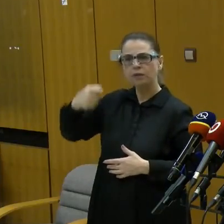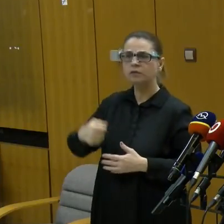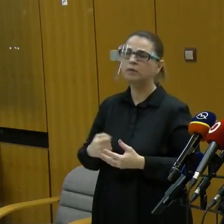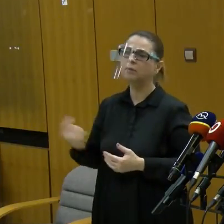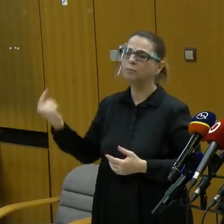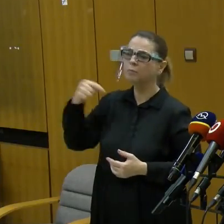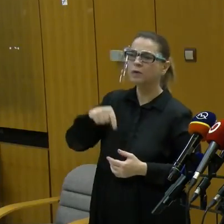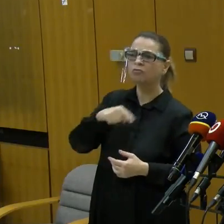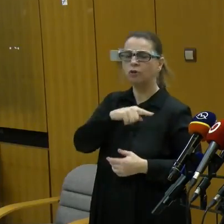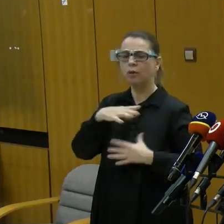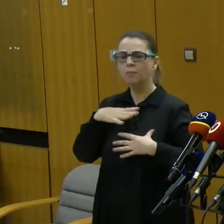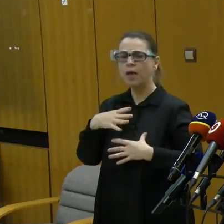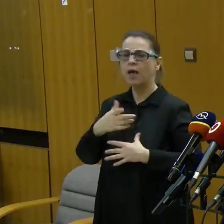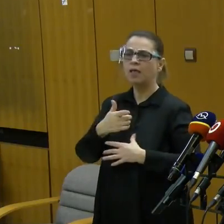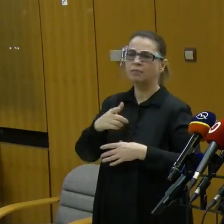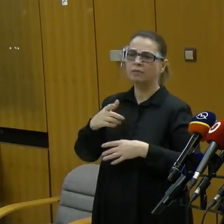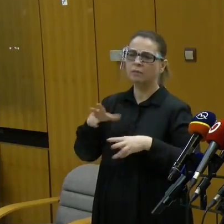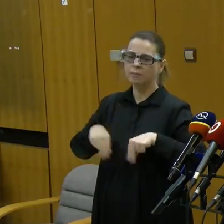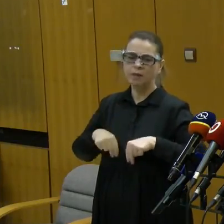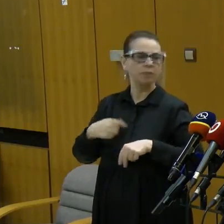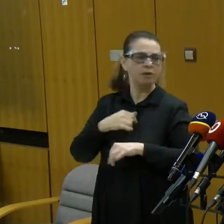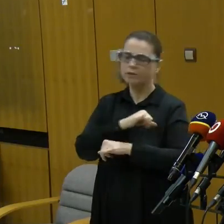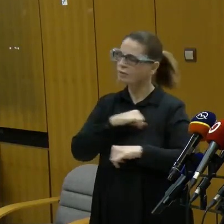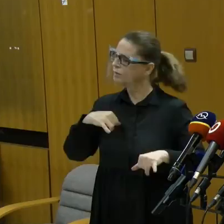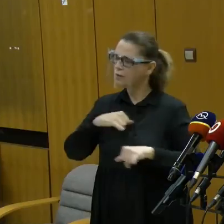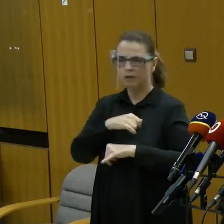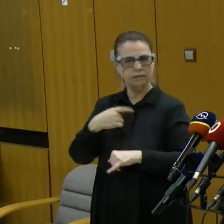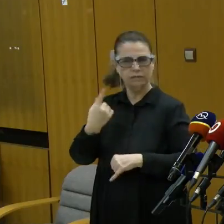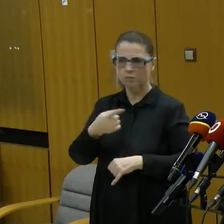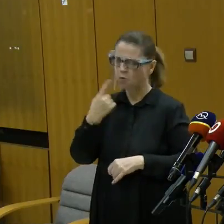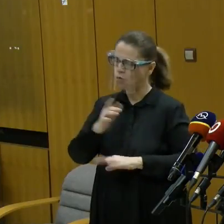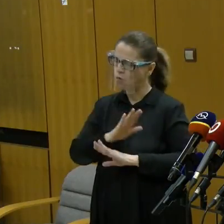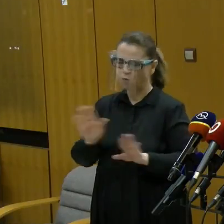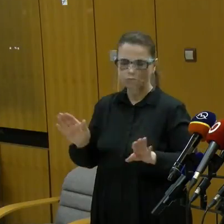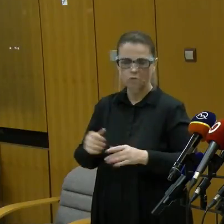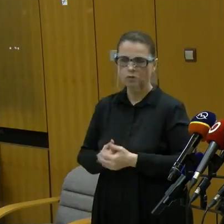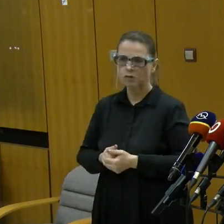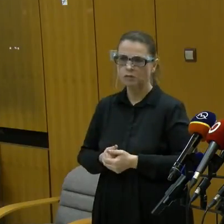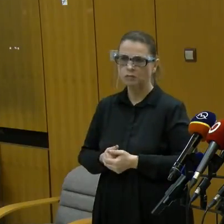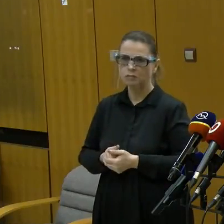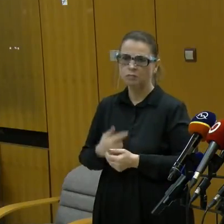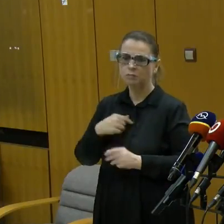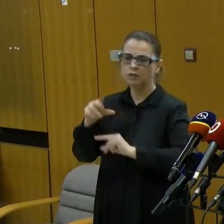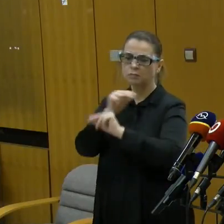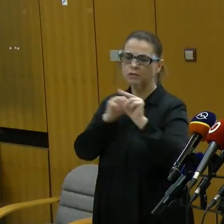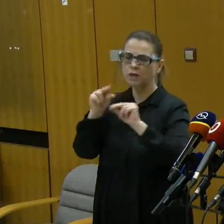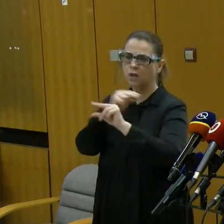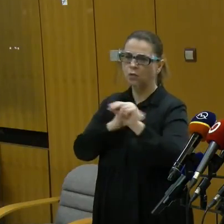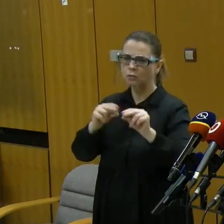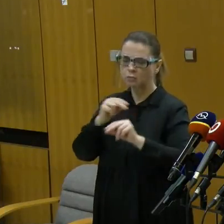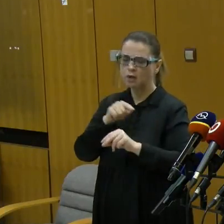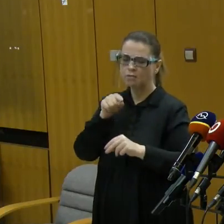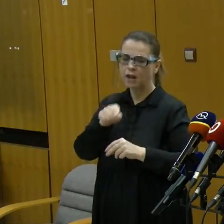nejakom nápade prišiel z teda? Nie, to vám nechcem hovoriť. My sme sa bavili o týchto veciach